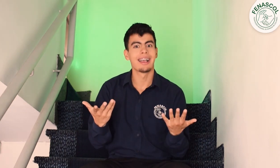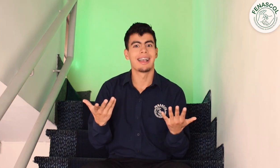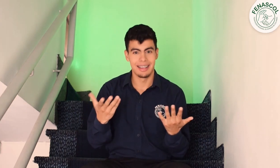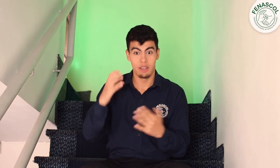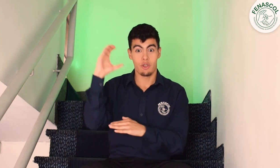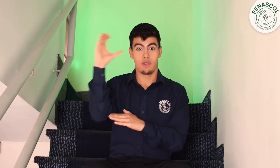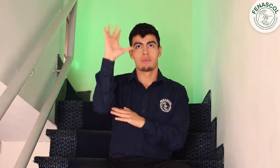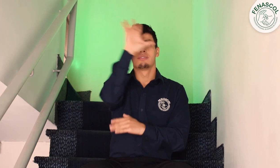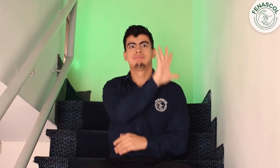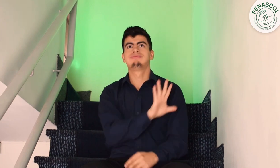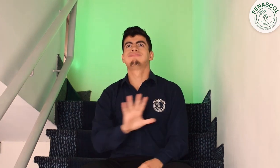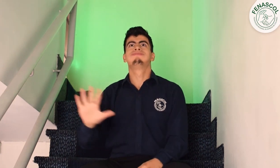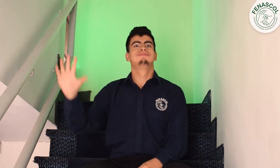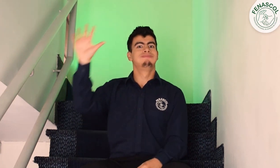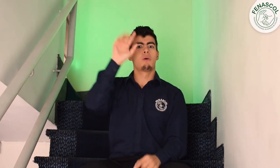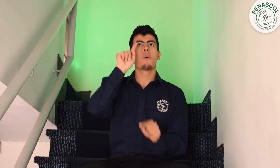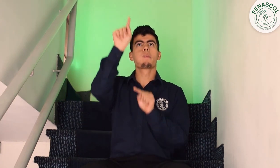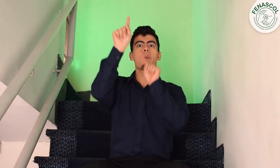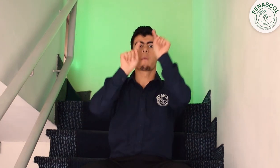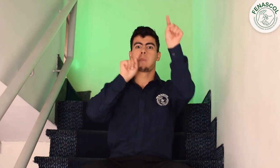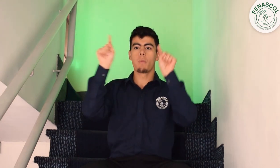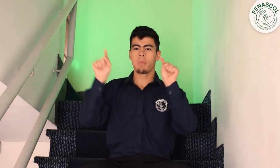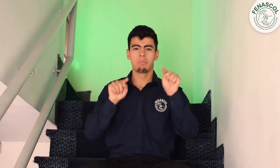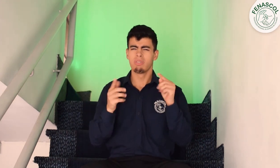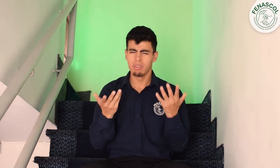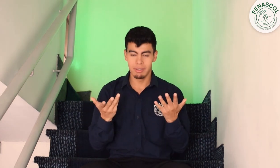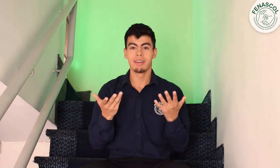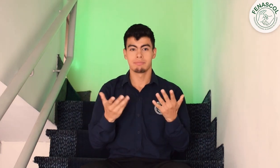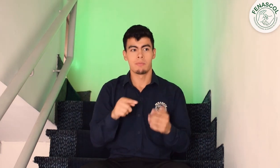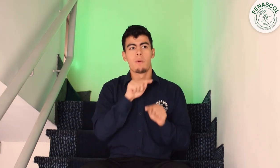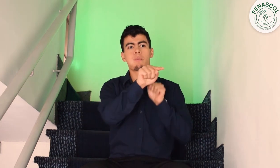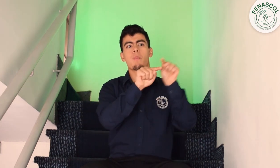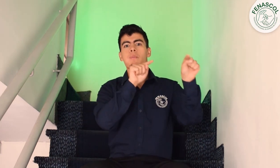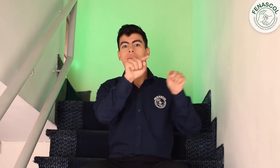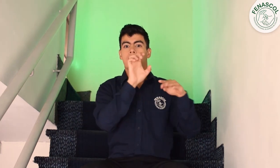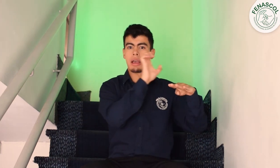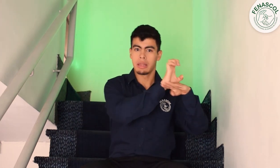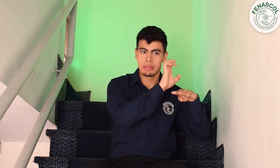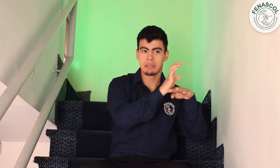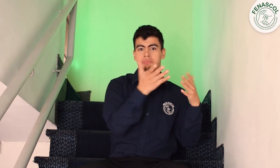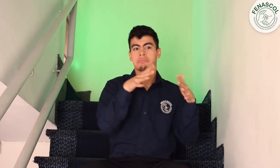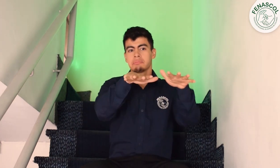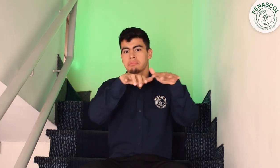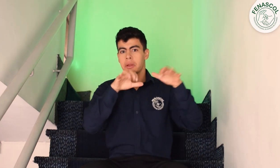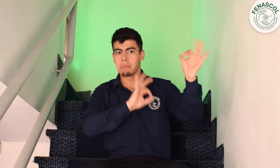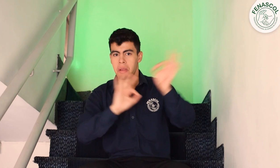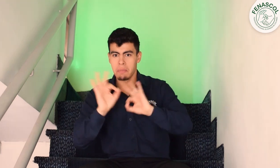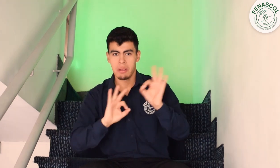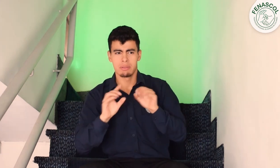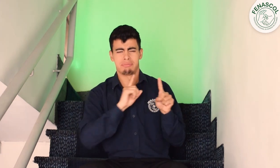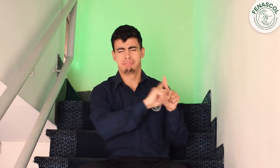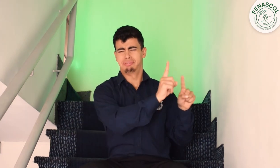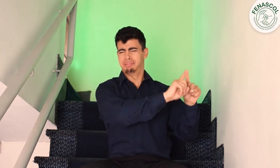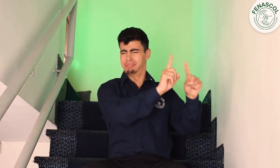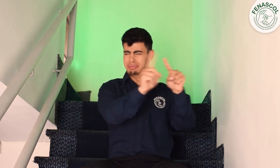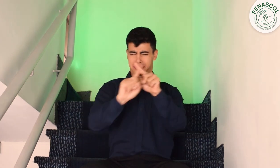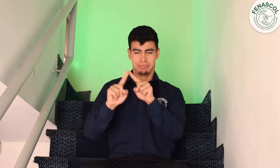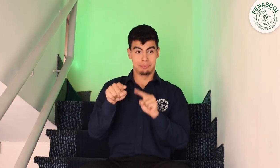en distintas partes del territorio nacional, donde entidades han preparado y llevado a cabo diferentes eventos y